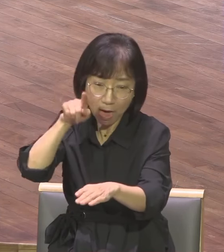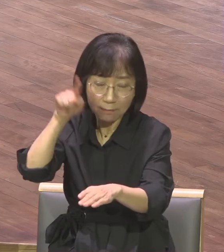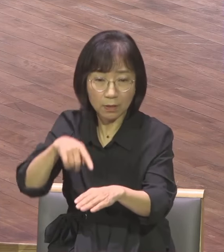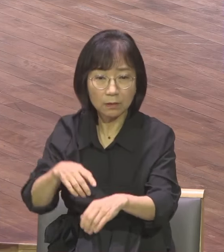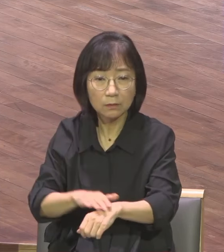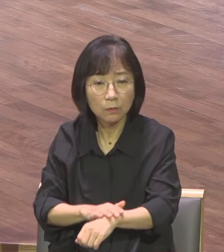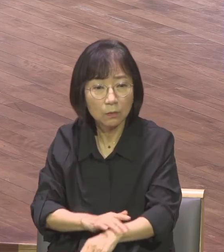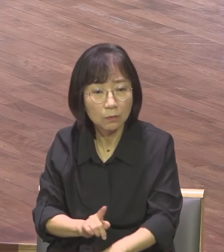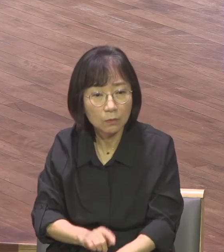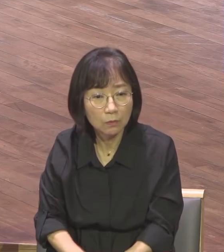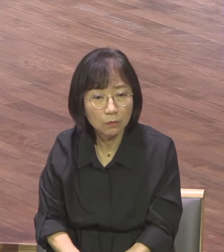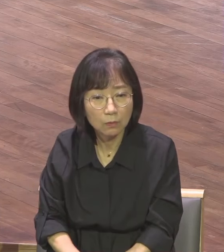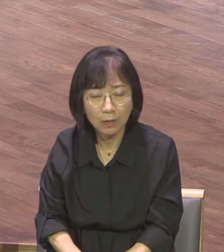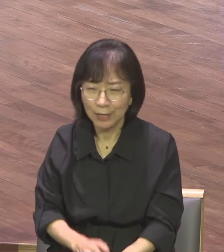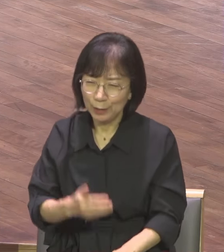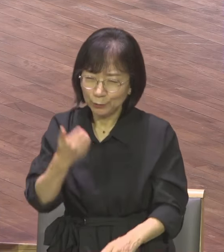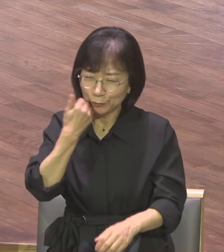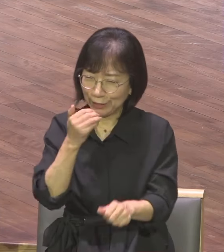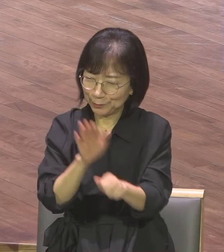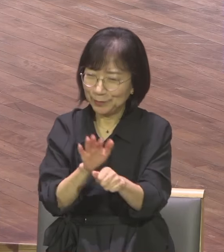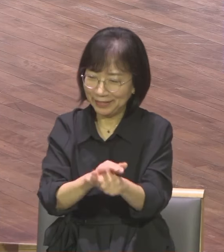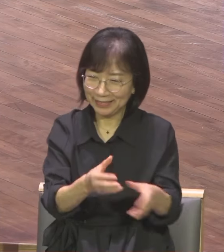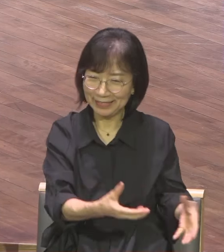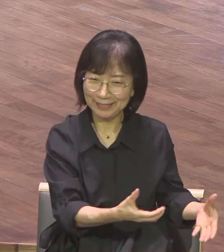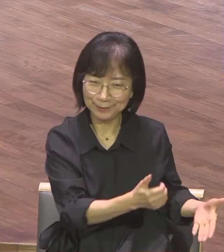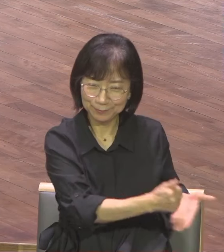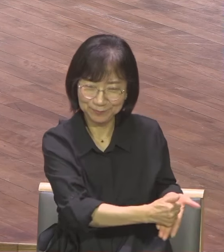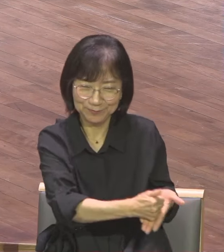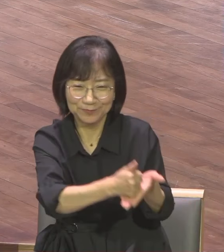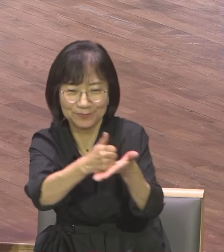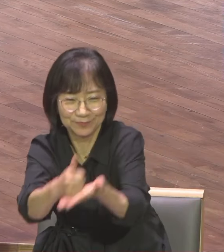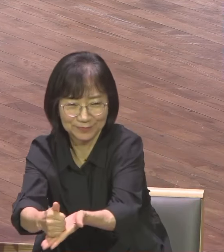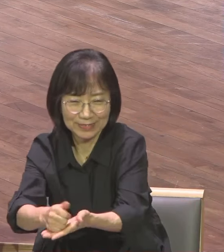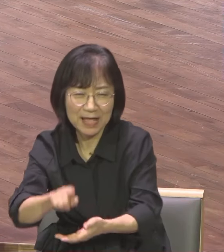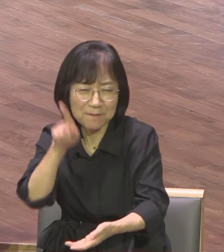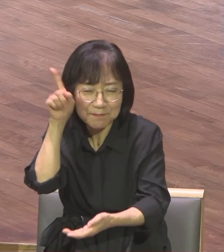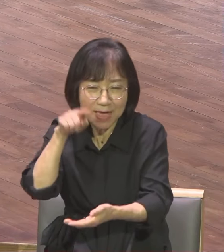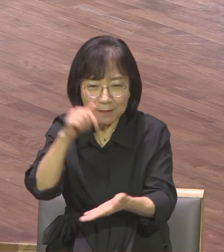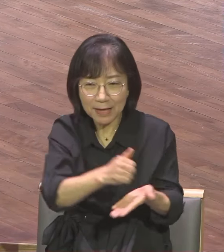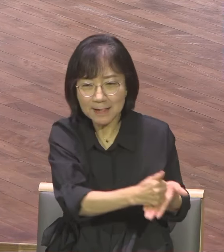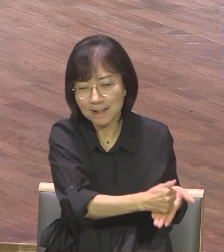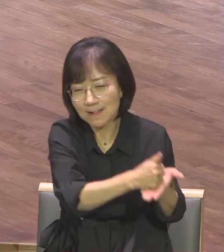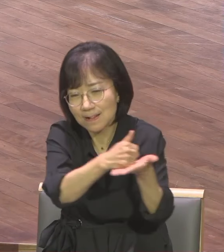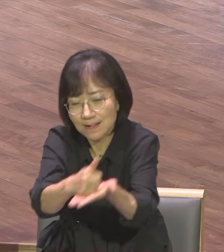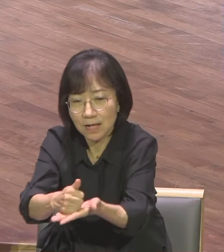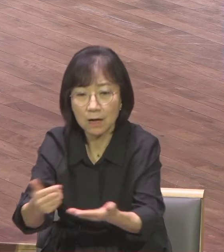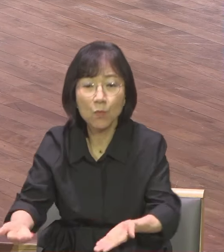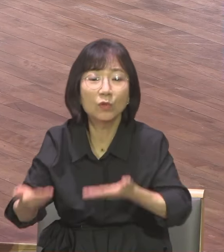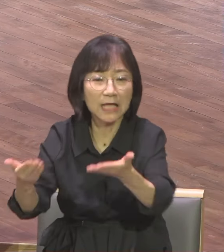누가 그를 데려다주는 사람이 있었겠죠 날마다 봉사 날마다 못합니다